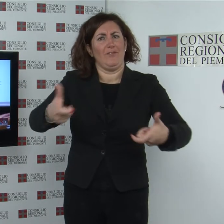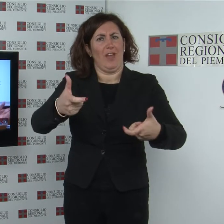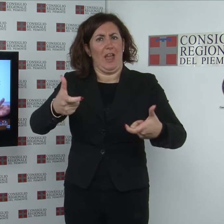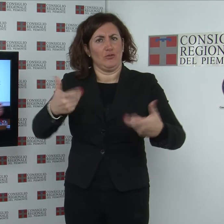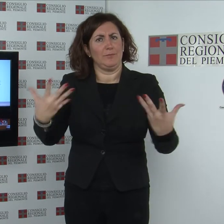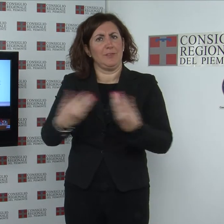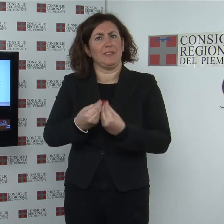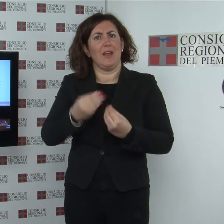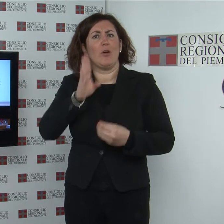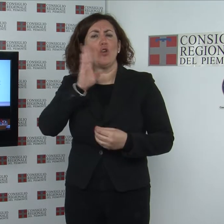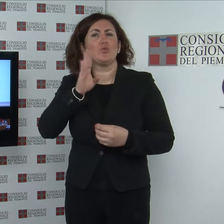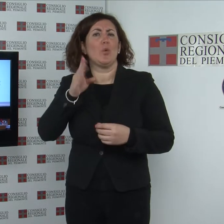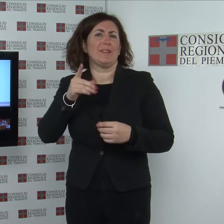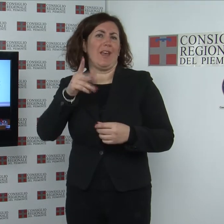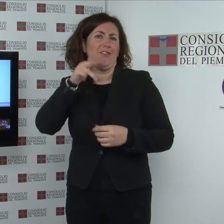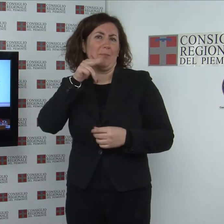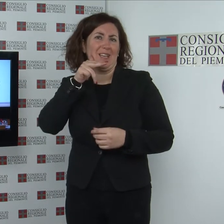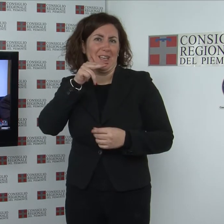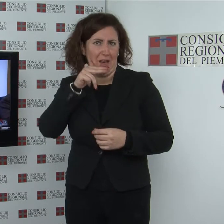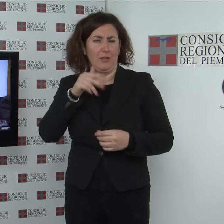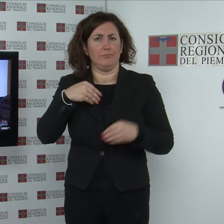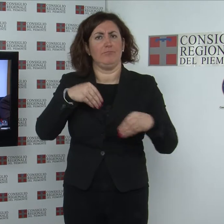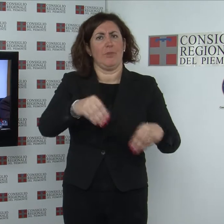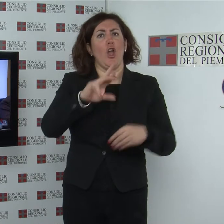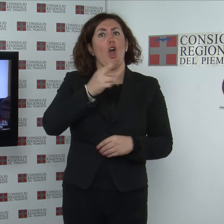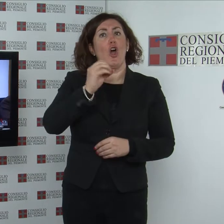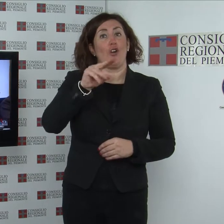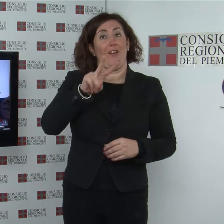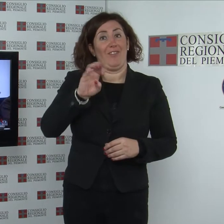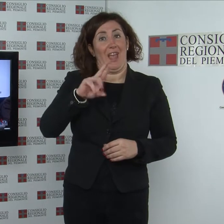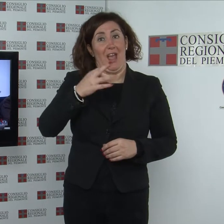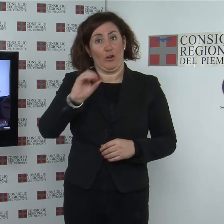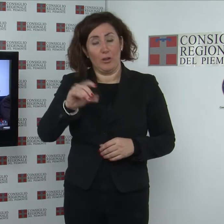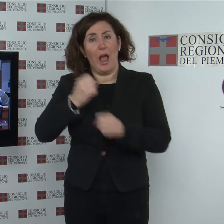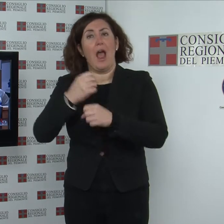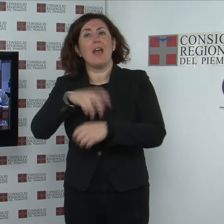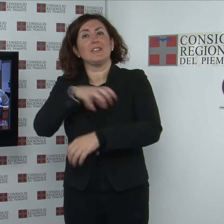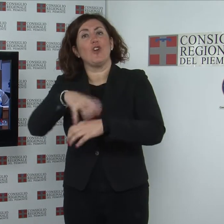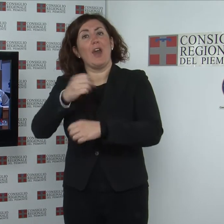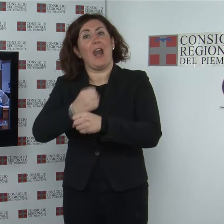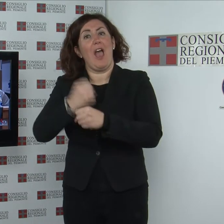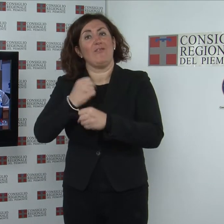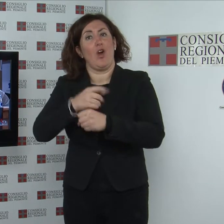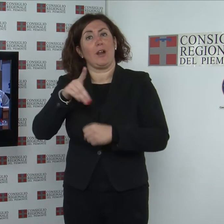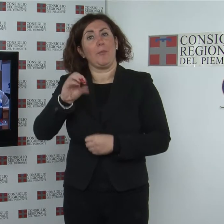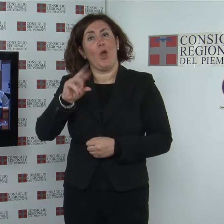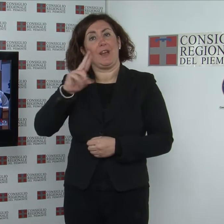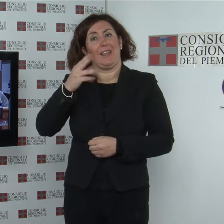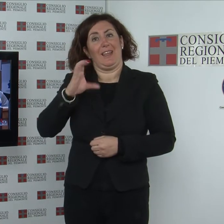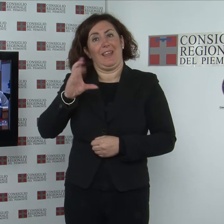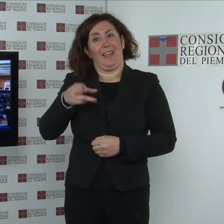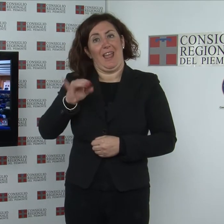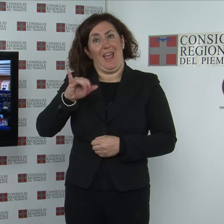partecipato il consigliere segretario gianfranco noveiro l'assessore lavoro claudia porchietto e sette imprenditori del piemonte che hanno